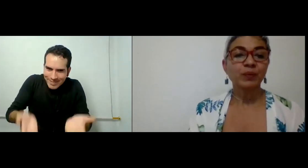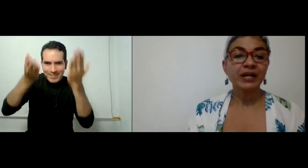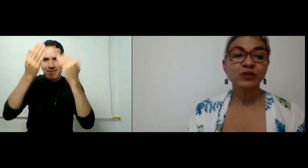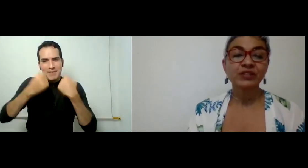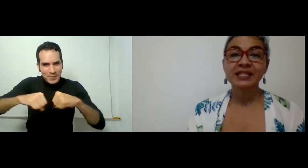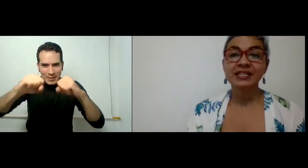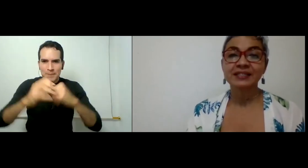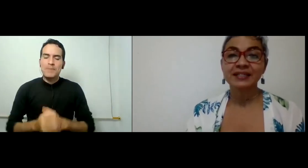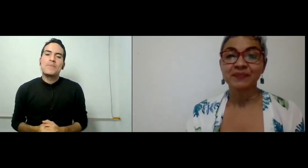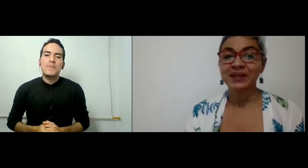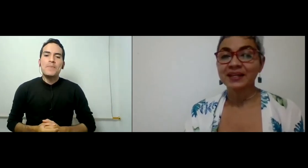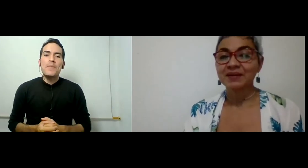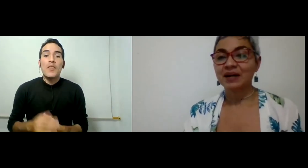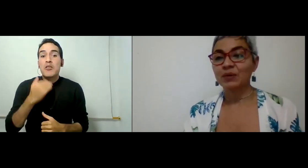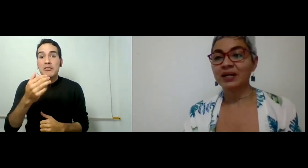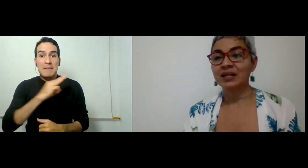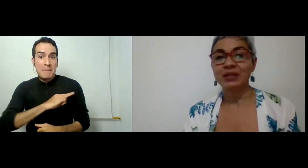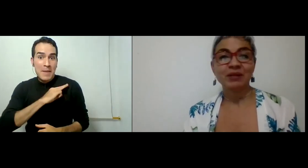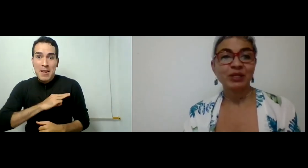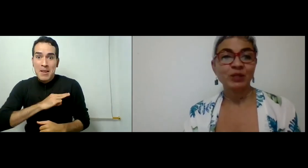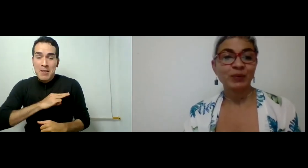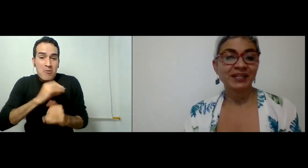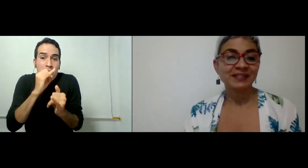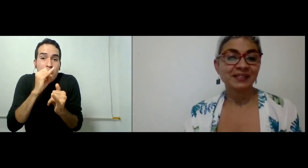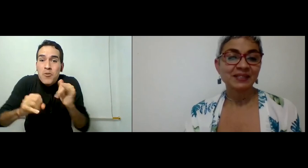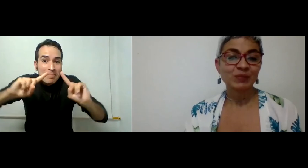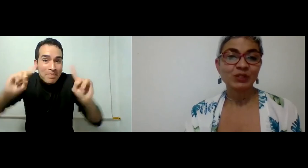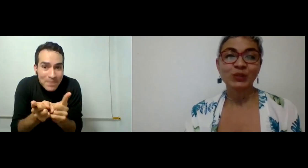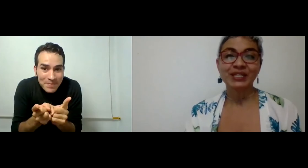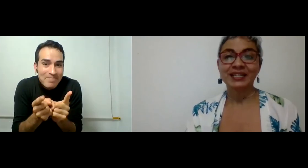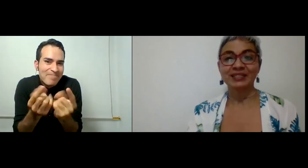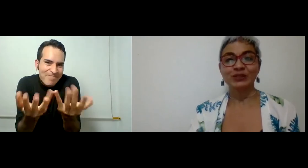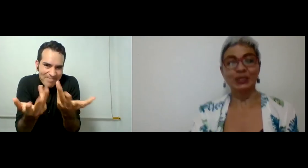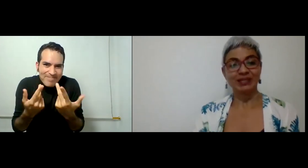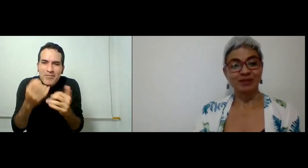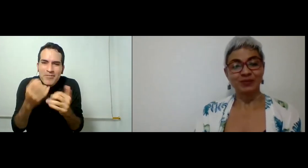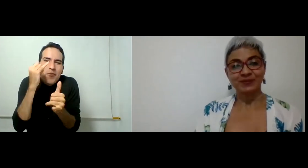Mario, sé si quieres cerrar, le voy a dar la palabra a Mario para que cierre este espacio porque ya se nos acabó el tiempo.